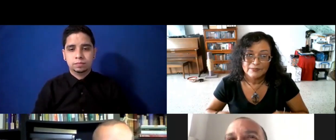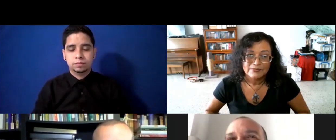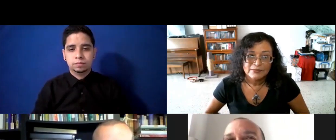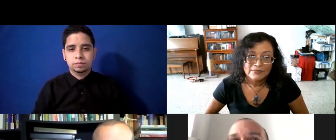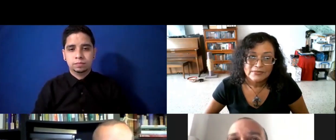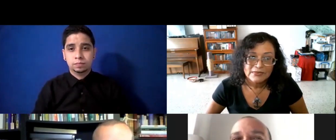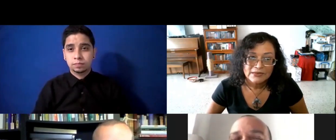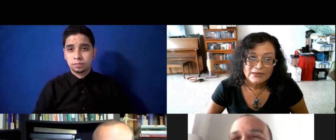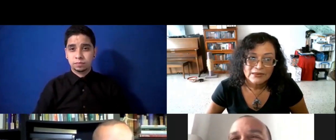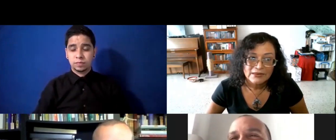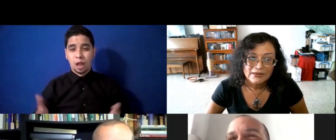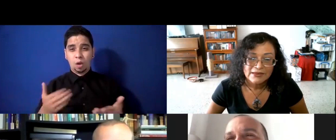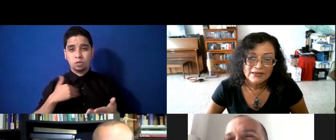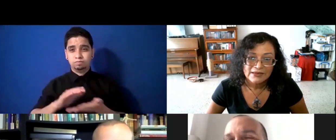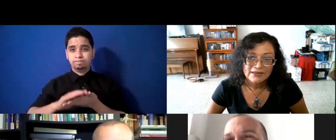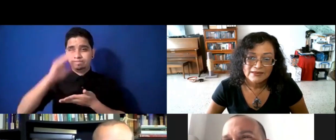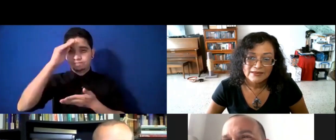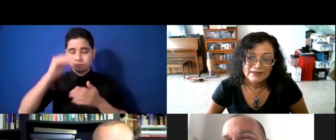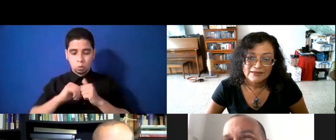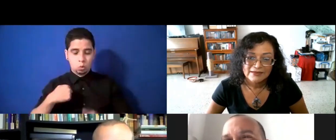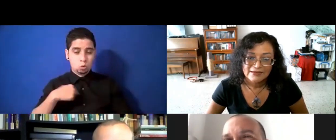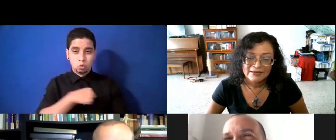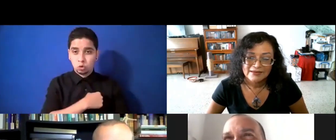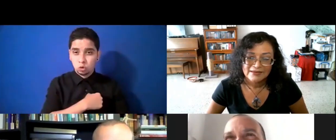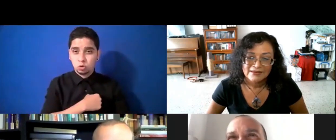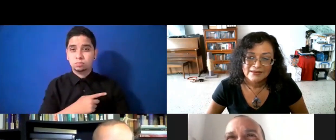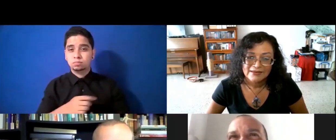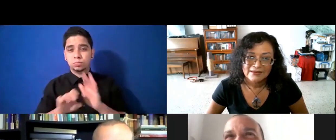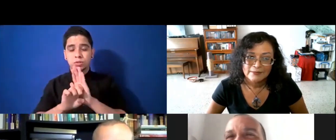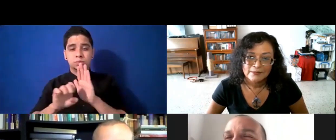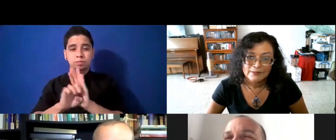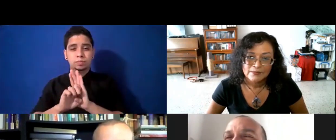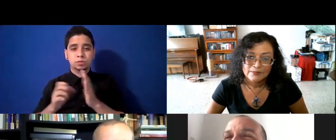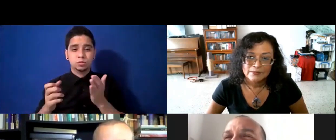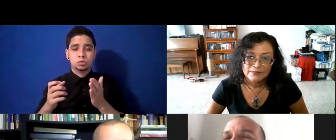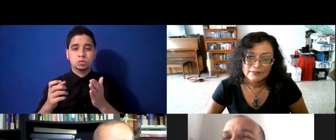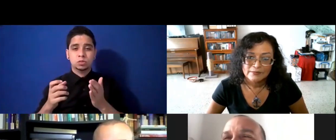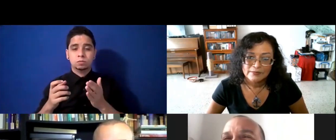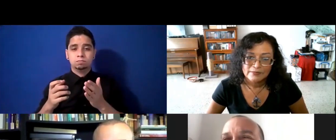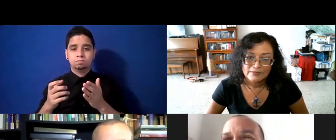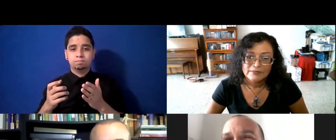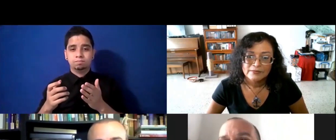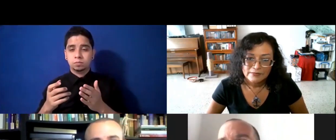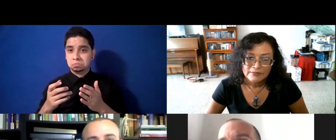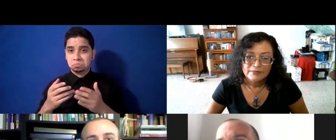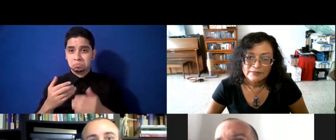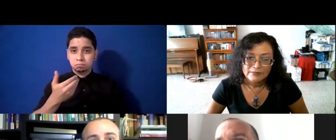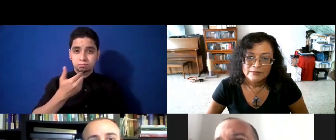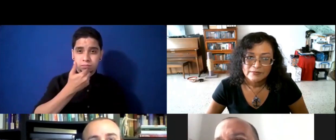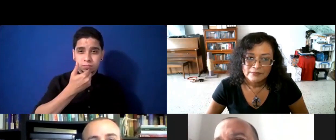es, como nosotros, aunque, digamos, estamos comiéndonos con una pizza, que lo va a relacionar a calorías,